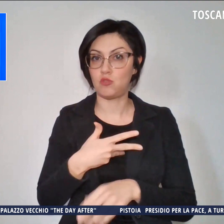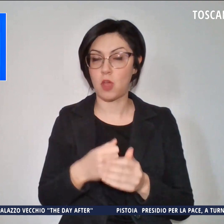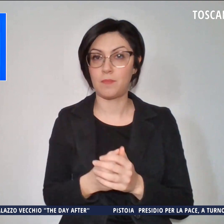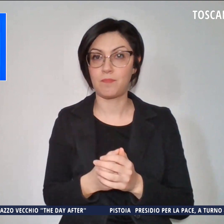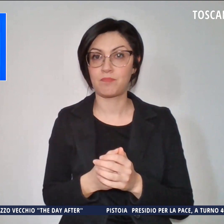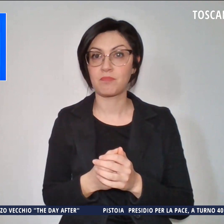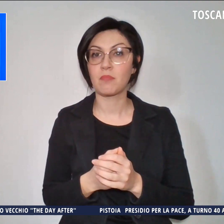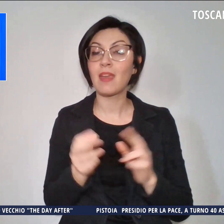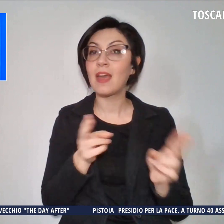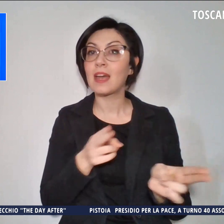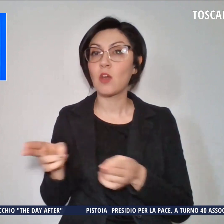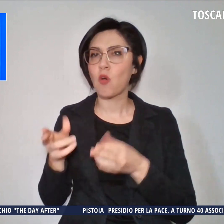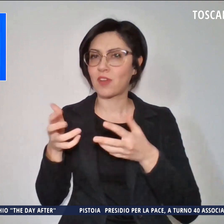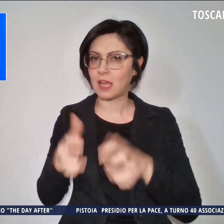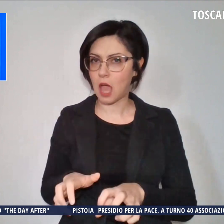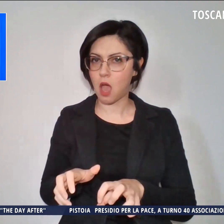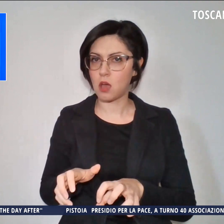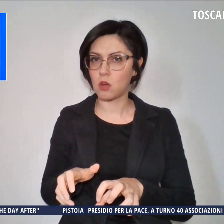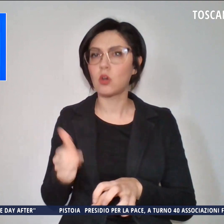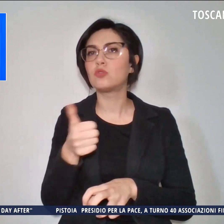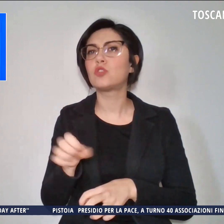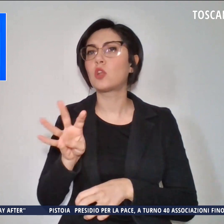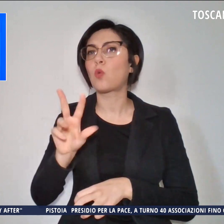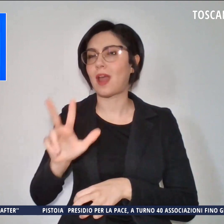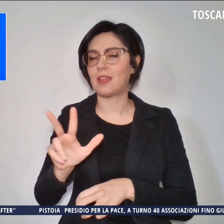calo i ricoveri sono 143.